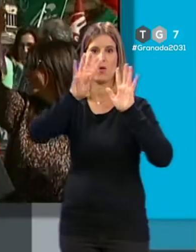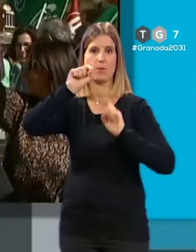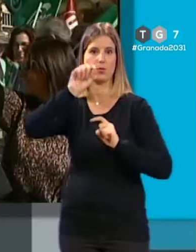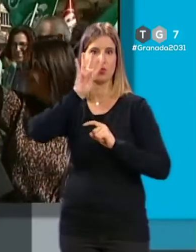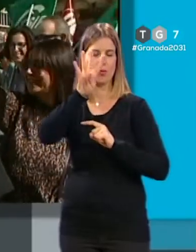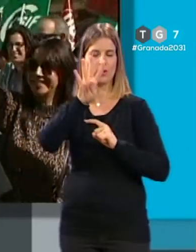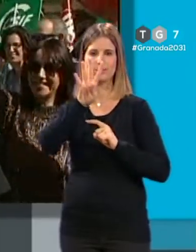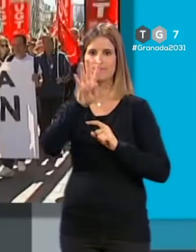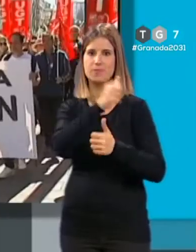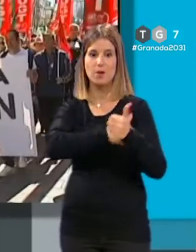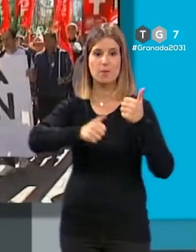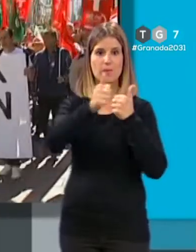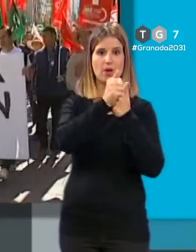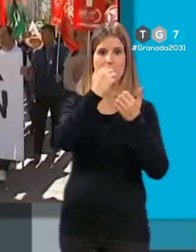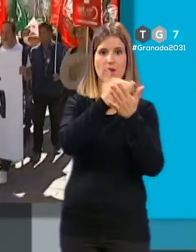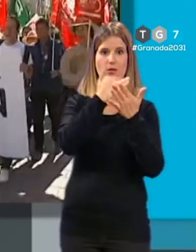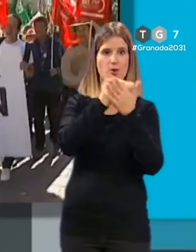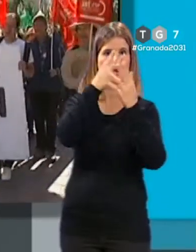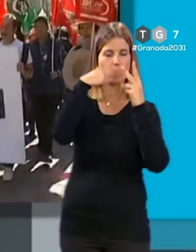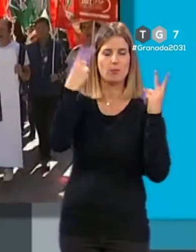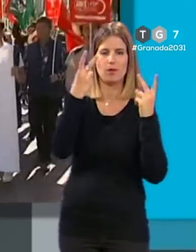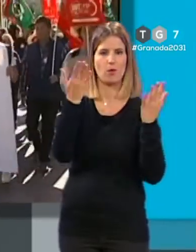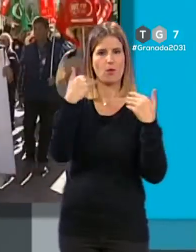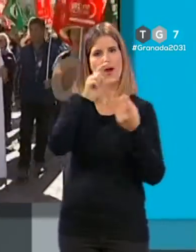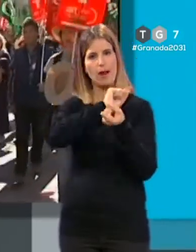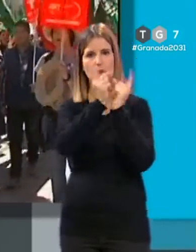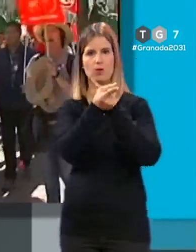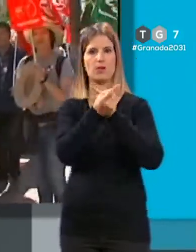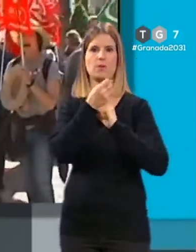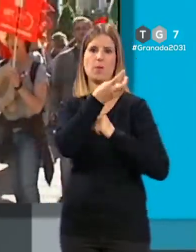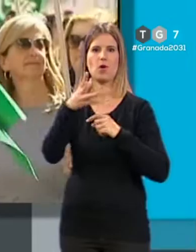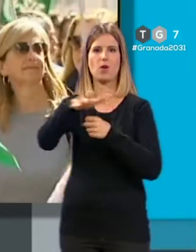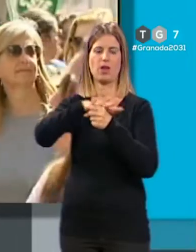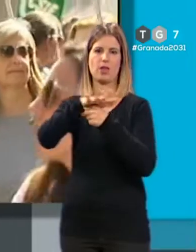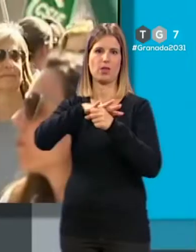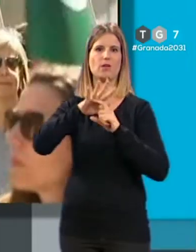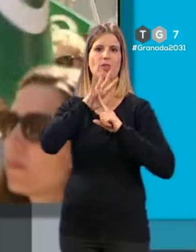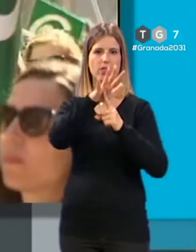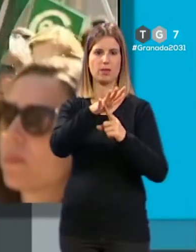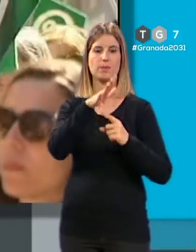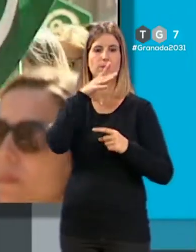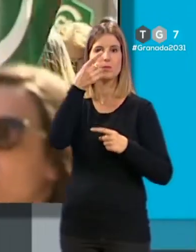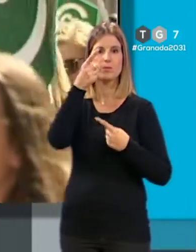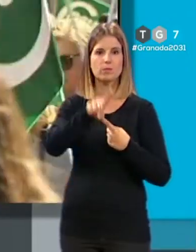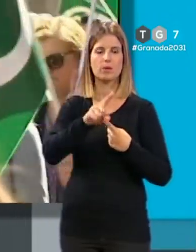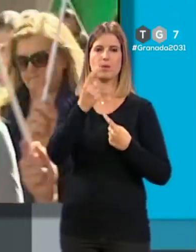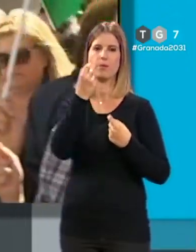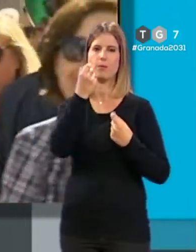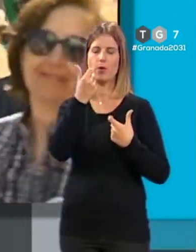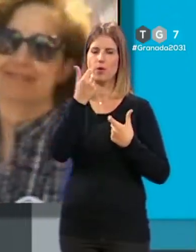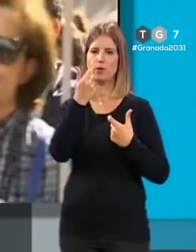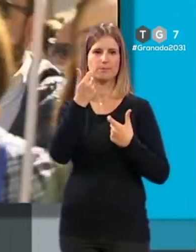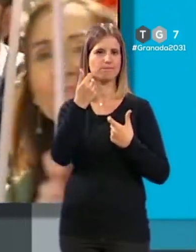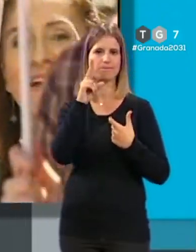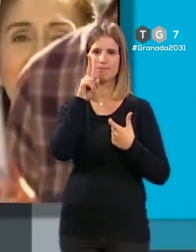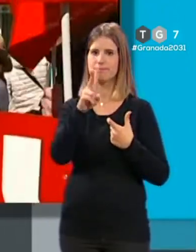no da prioridad a la educación pública más bien todo lo contrario sobre todo en algunas zonas. También es un poco la gota que colma el